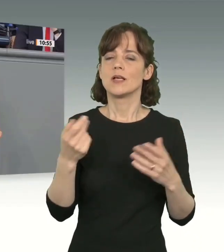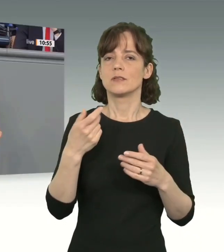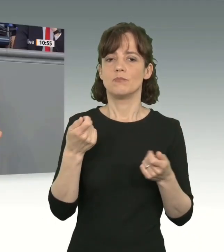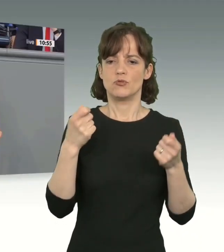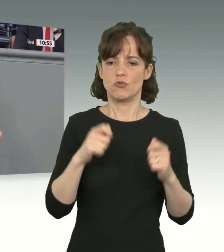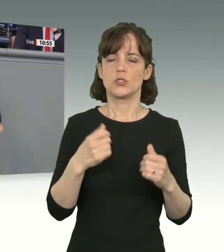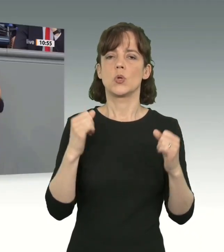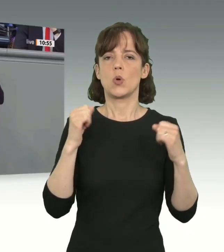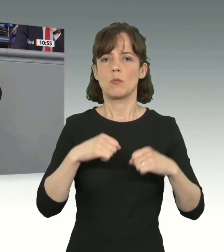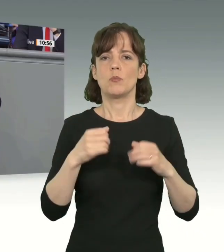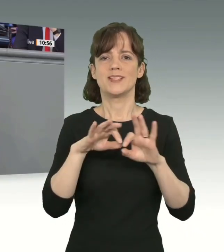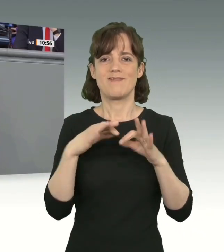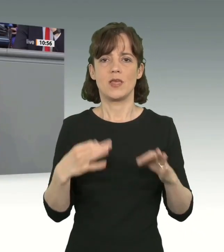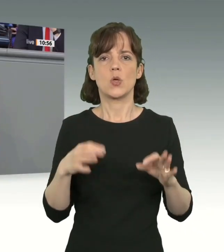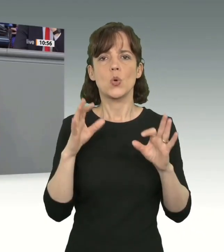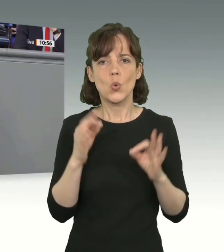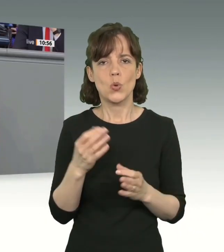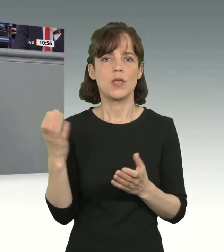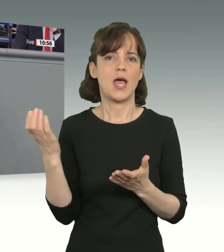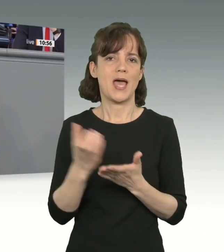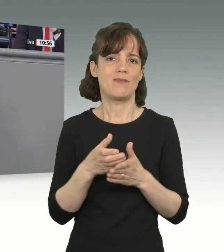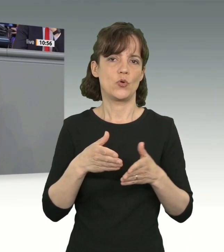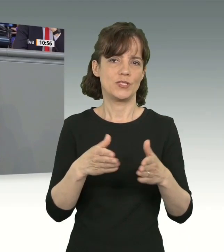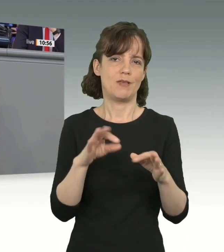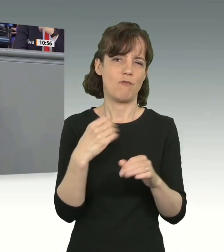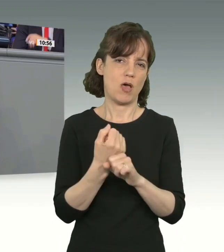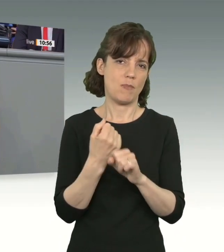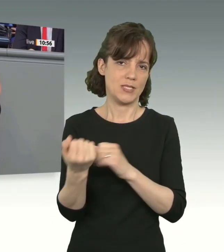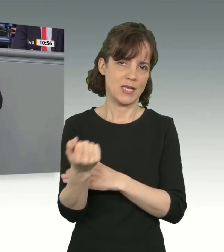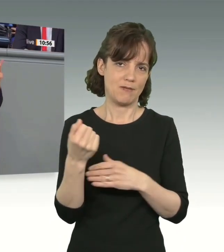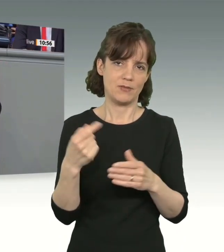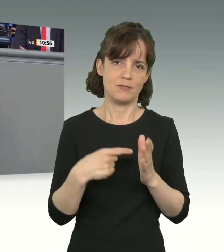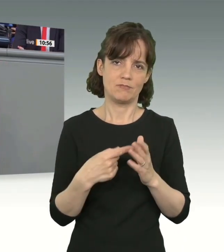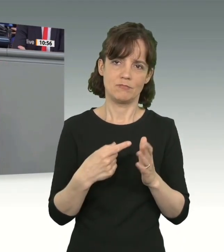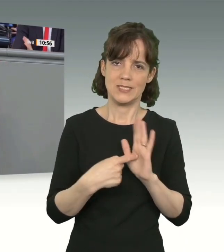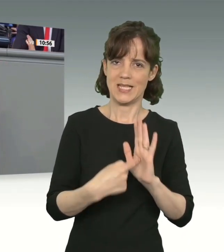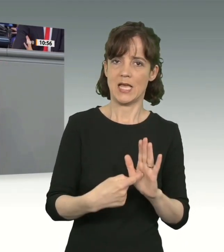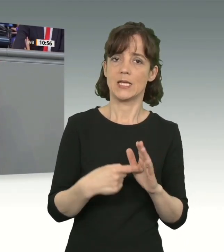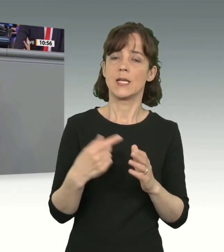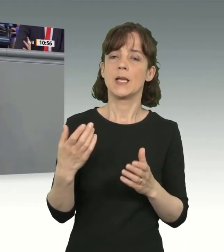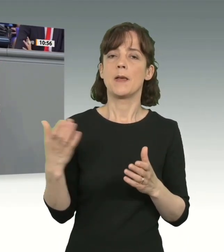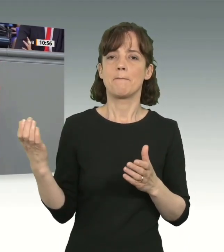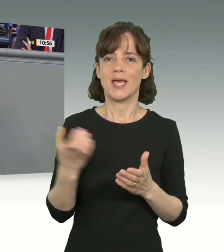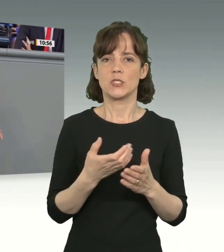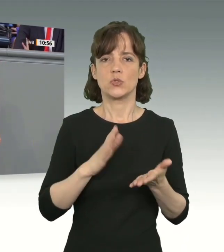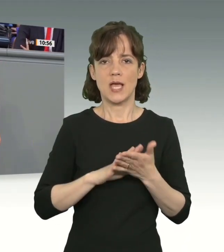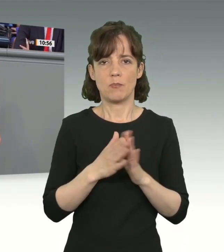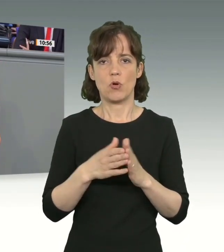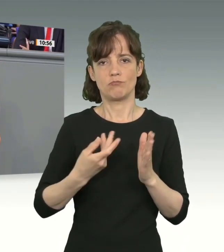weiter vorantreiben, gute Einwanderungswege für Arbeitskräfte aufzeigen, Migrationsabkommen abschließen, das